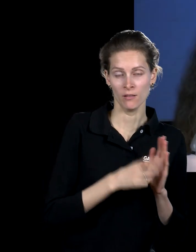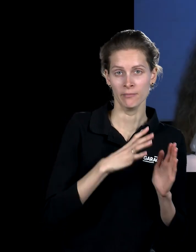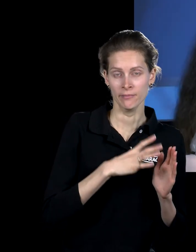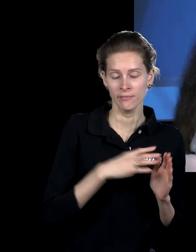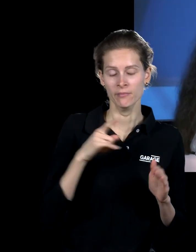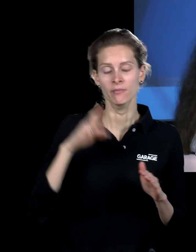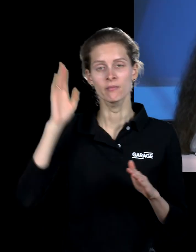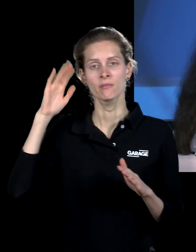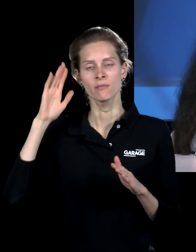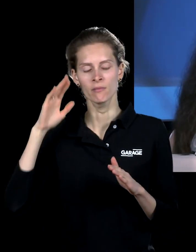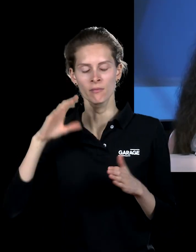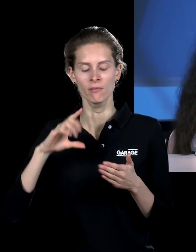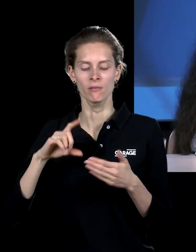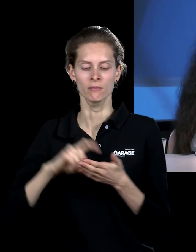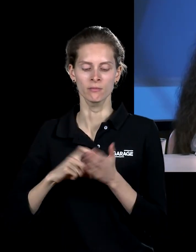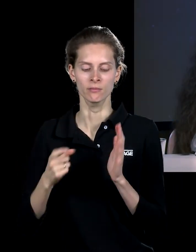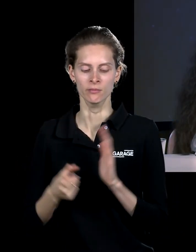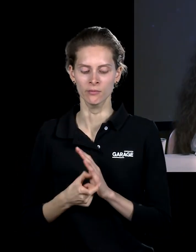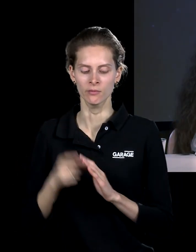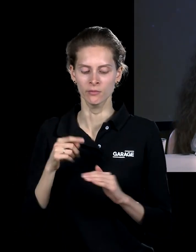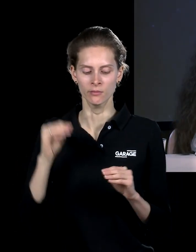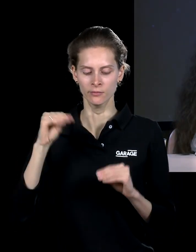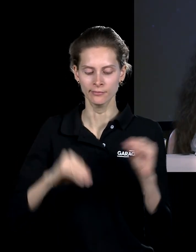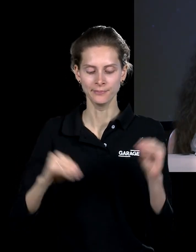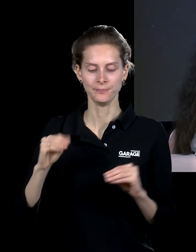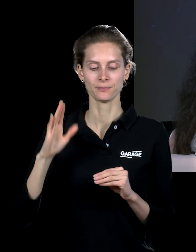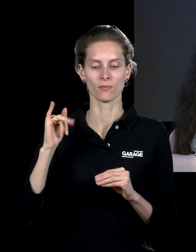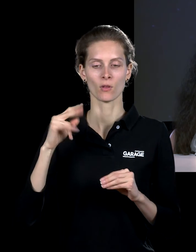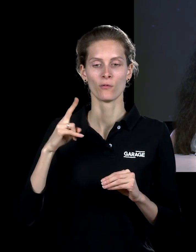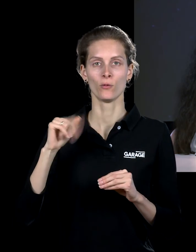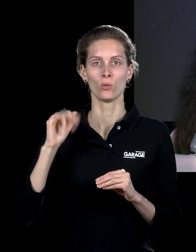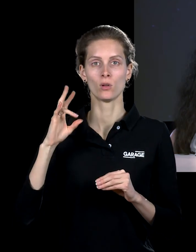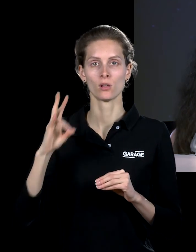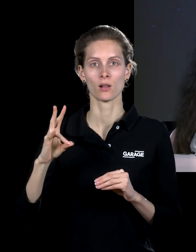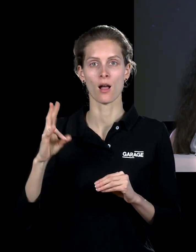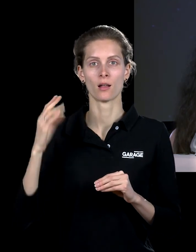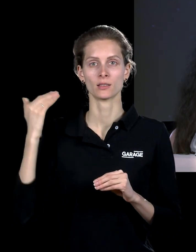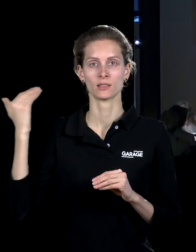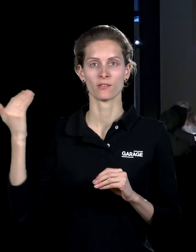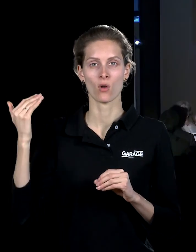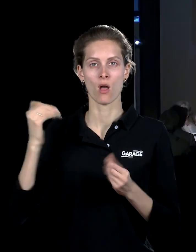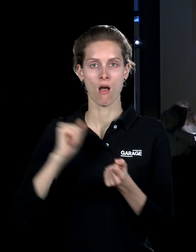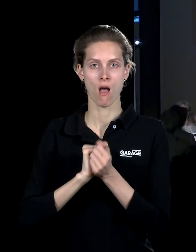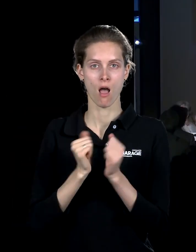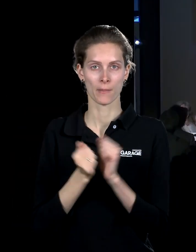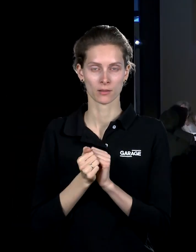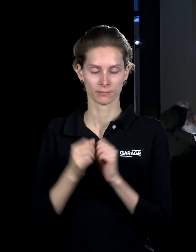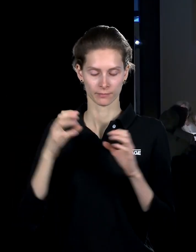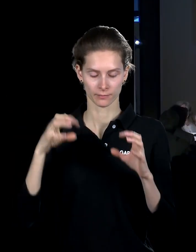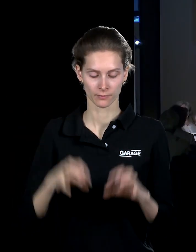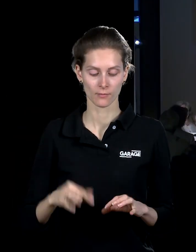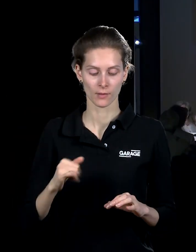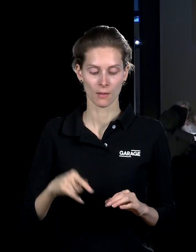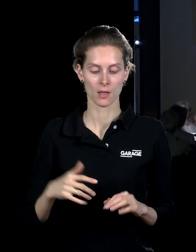тут самые колодцы, в которых лежат вулканические камни, плавают слепые глубоководные рыбы, рыбы, которые никак не могут